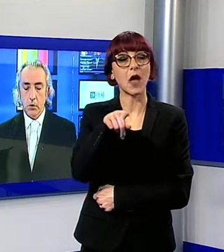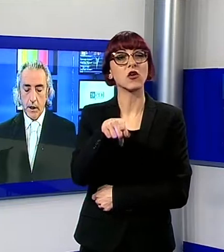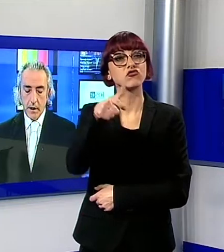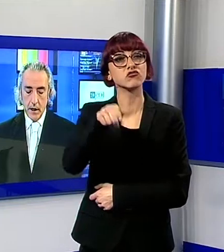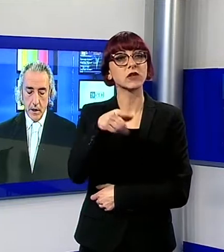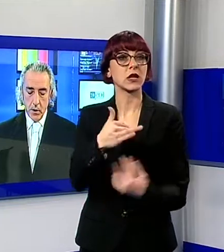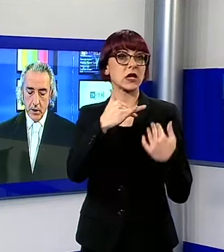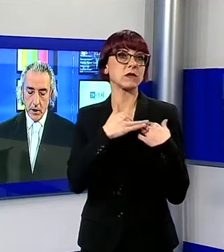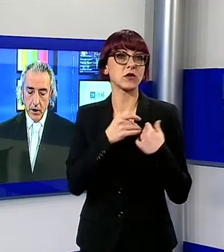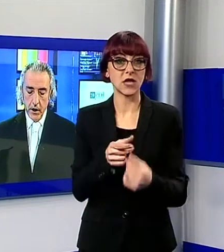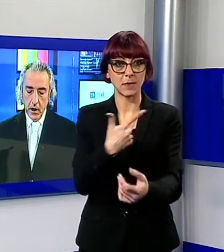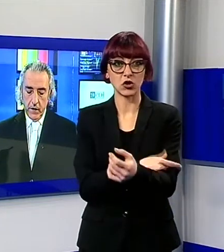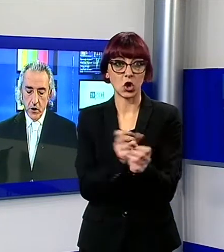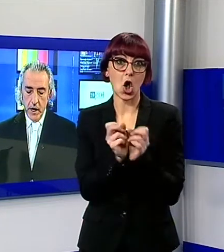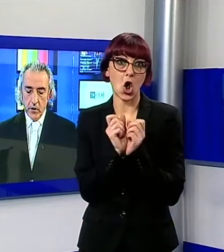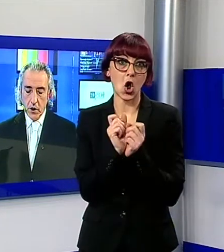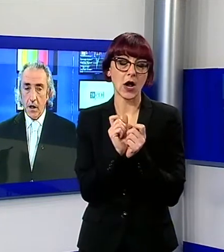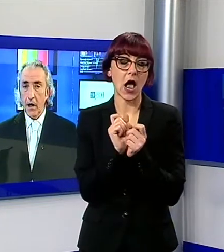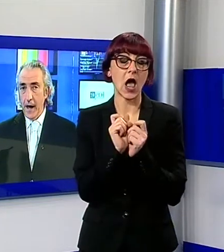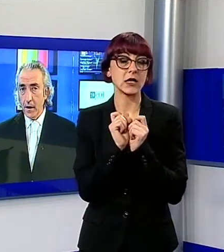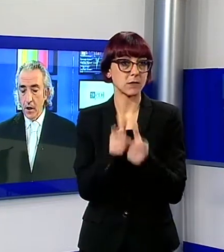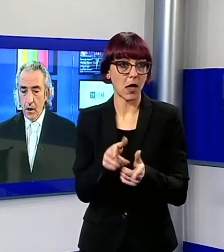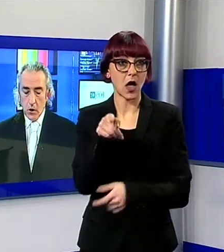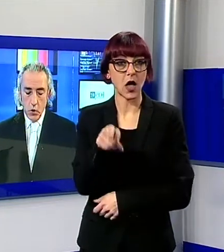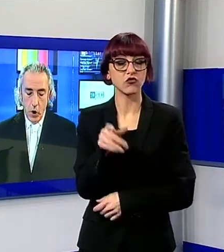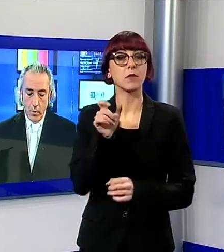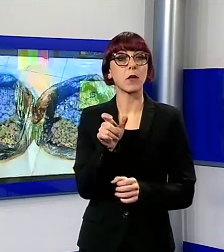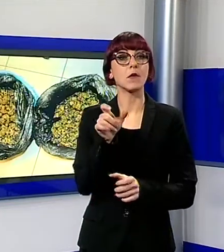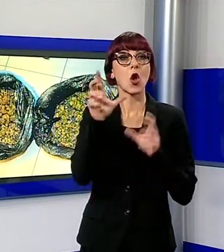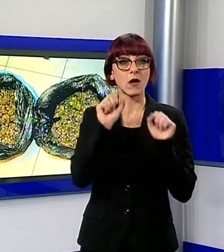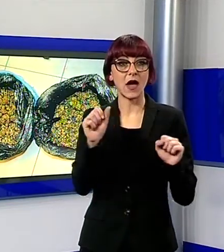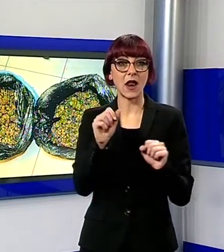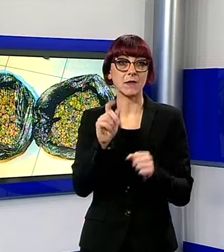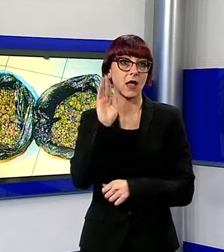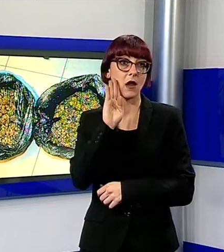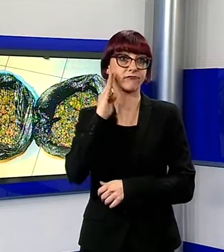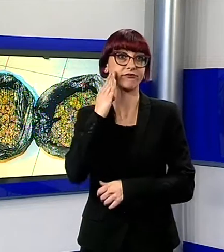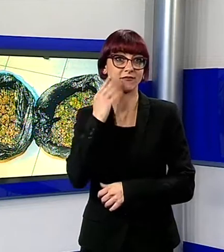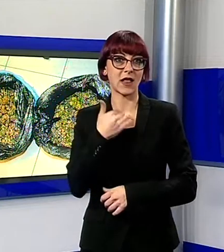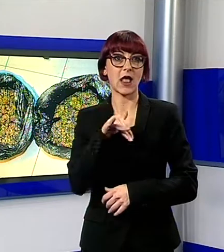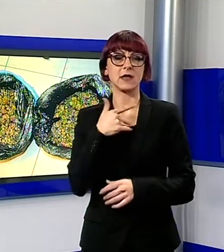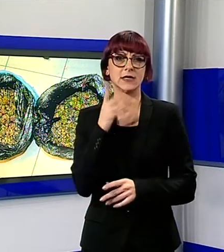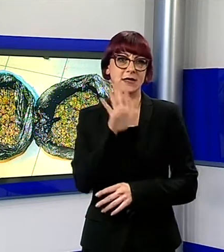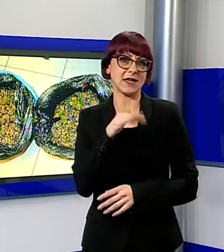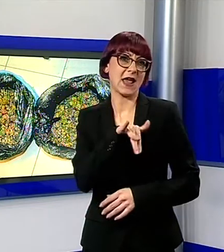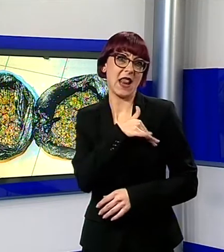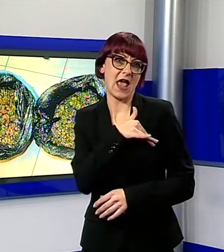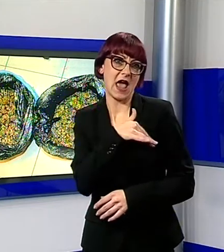borghese alla sua abitazione fingendosi clienti. Sui mobili e sul divano di casa, gli investigatori hanno trovato 5 sacchi contenenti